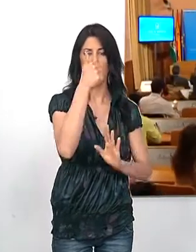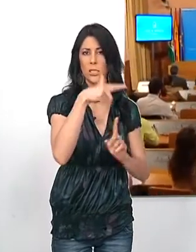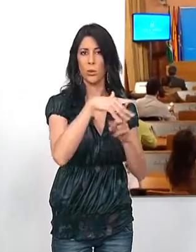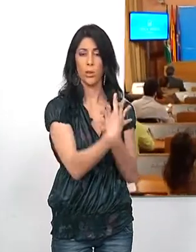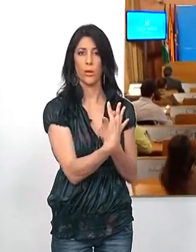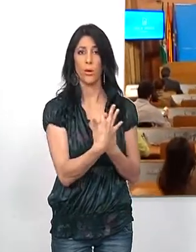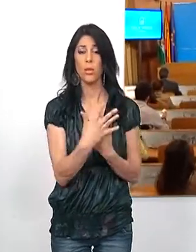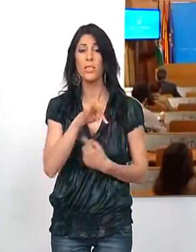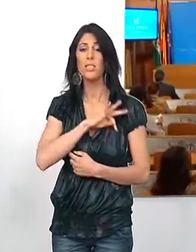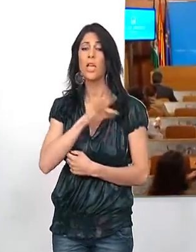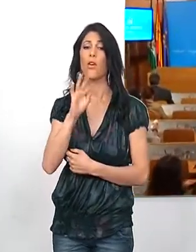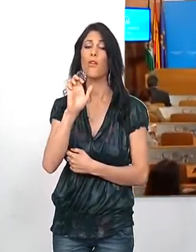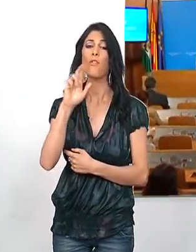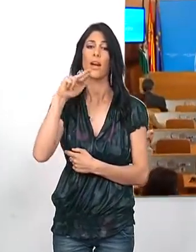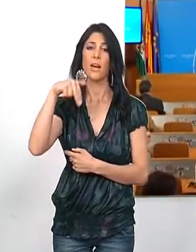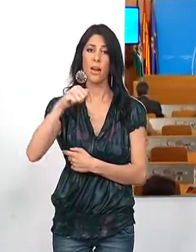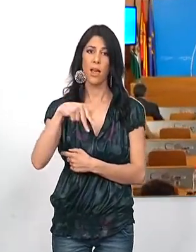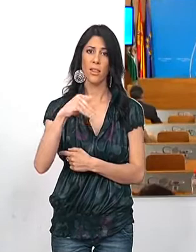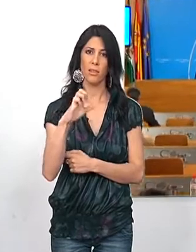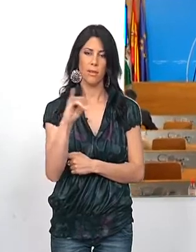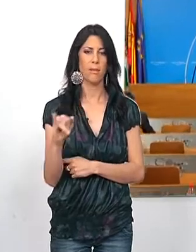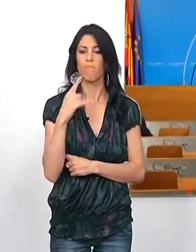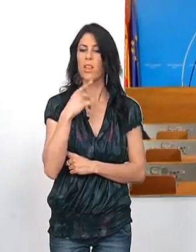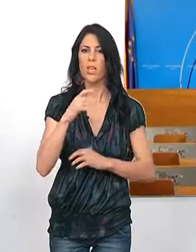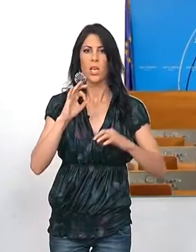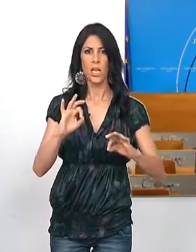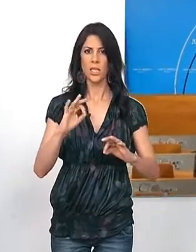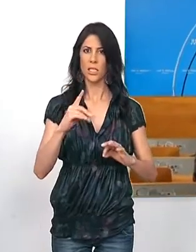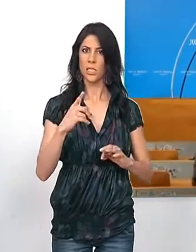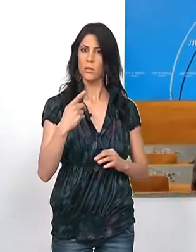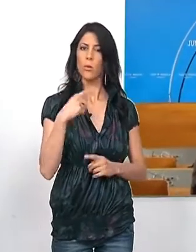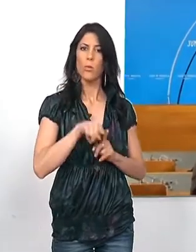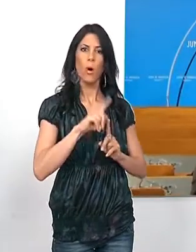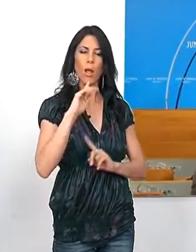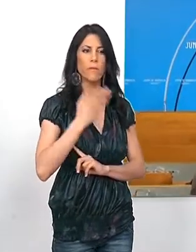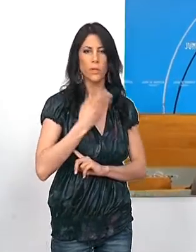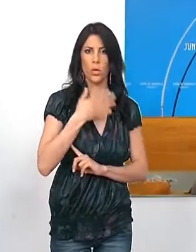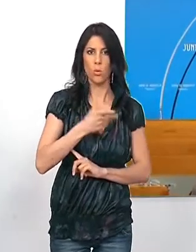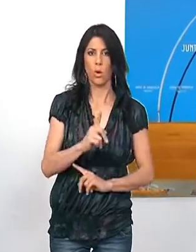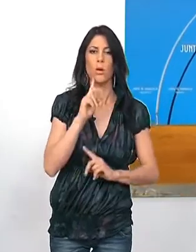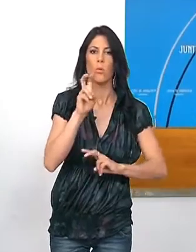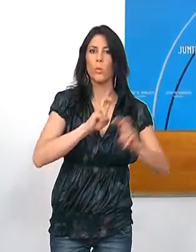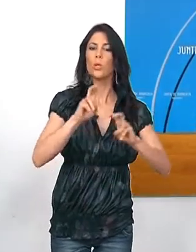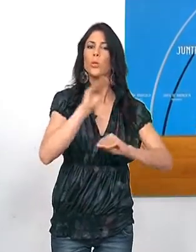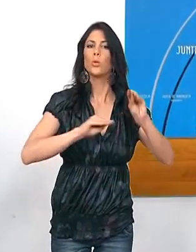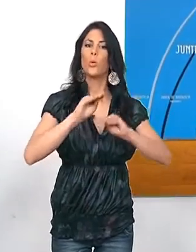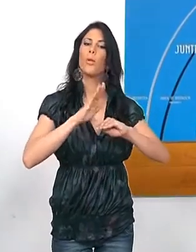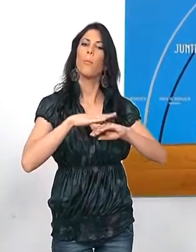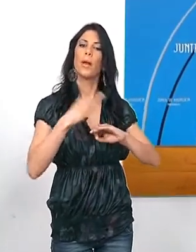ha recordado que Antonio Fernández sigue manteniendo su presunción de inocencia y ha defendido el trabajo intenso y positivo de este para la resolución de